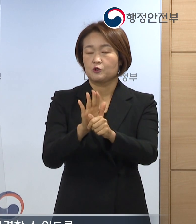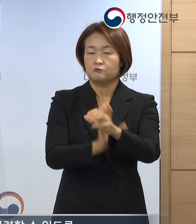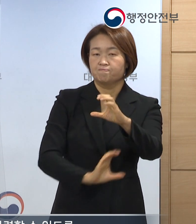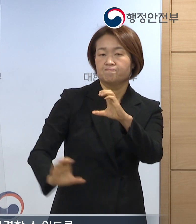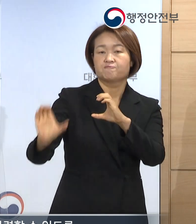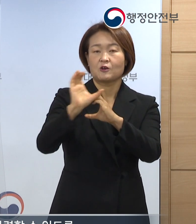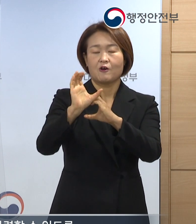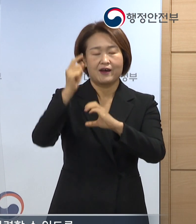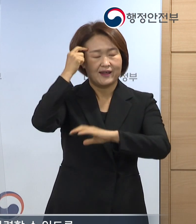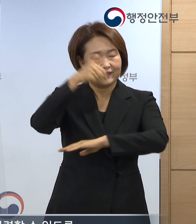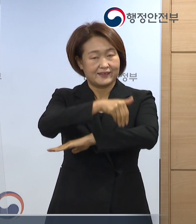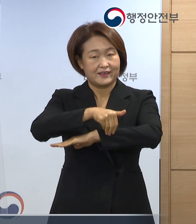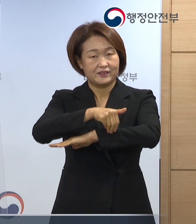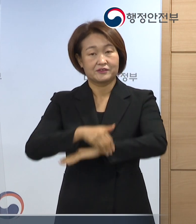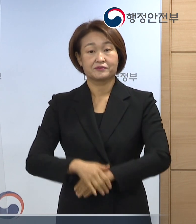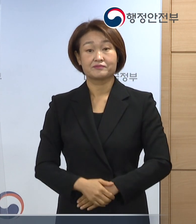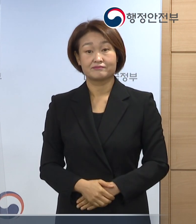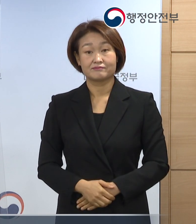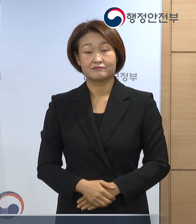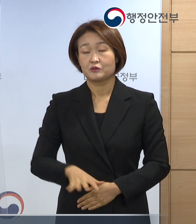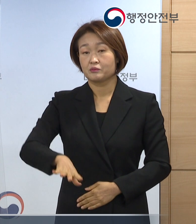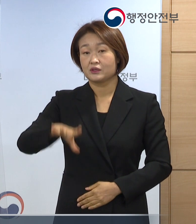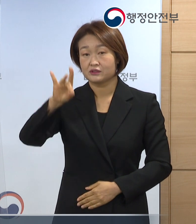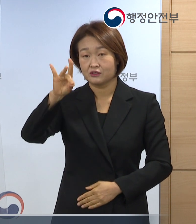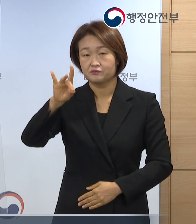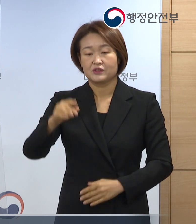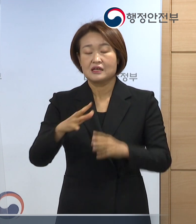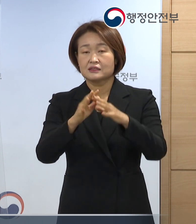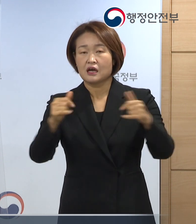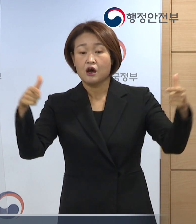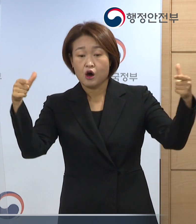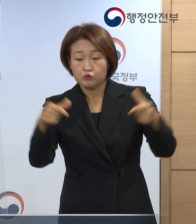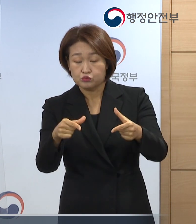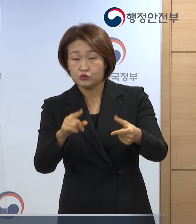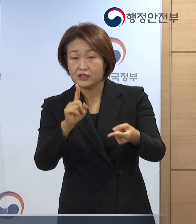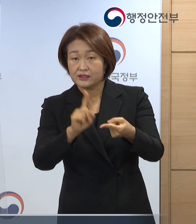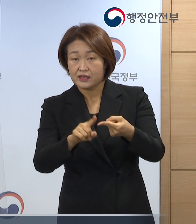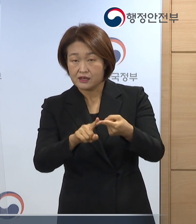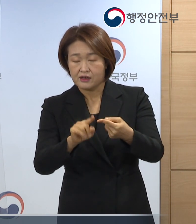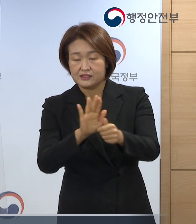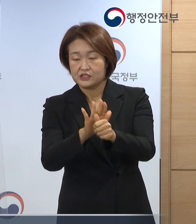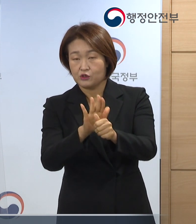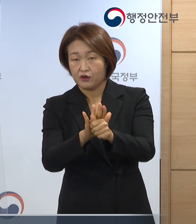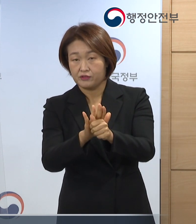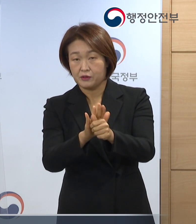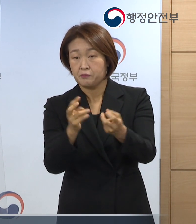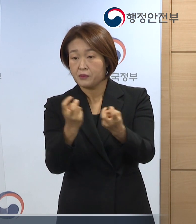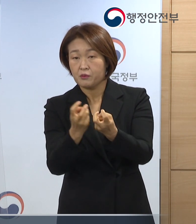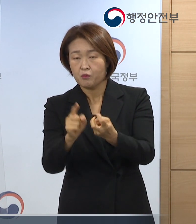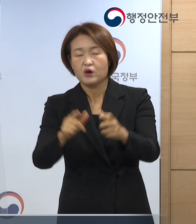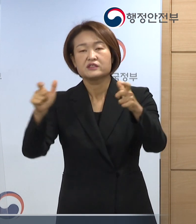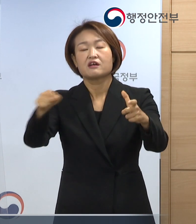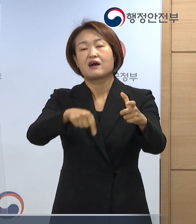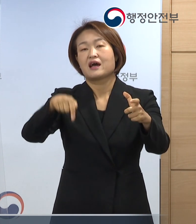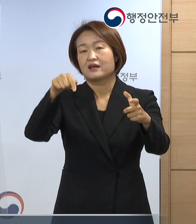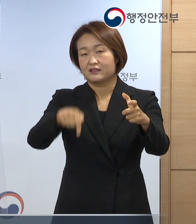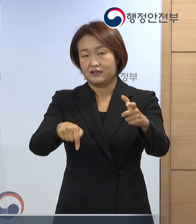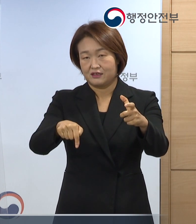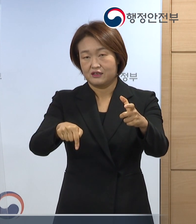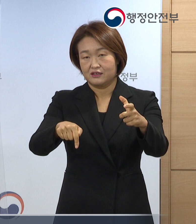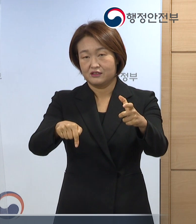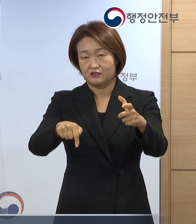시행해 나가겠습니다. 먼저 인구 감소 관련 지원 체계를 지역 중심으로 개편하겠습니다.